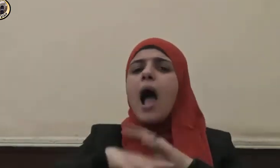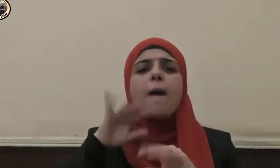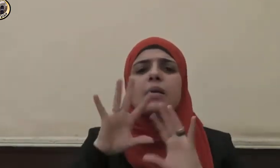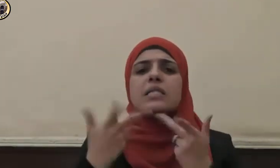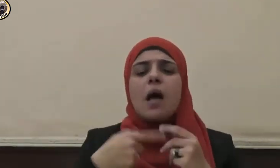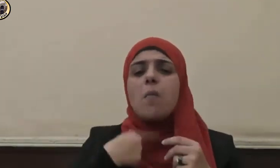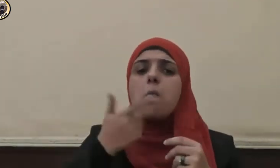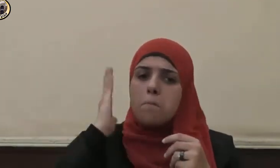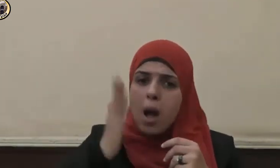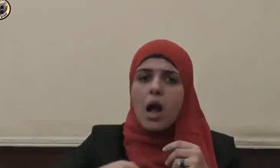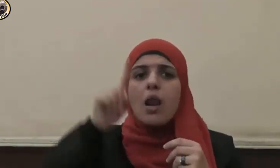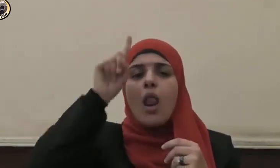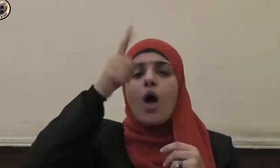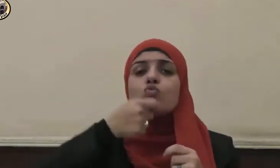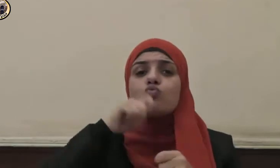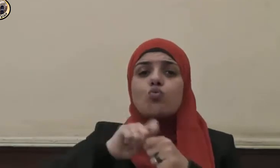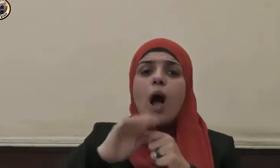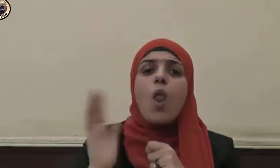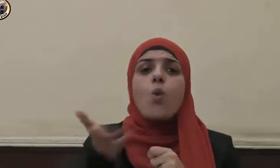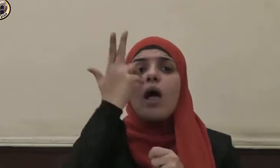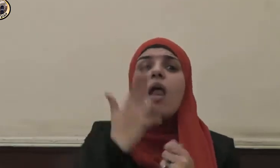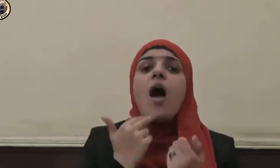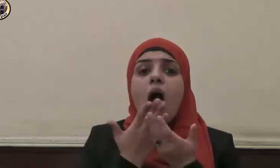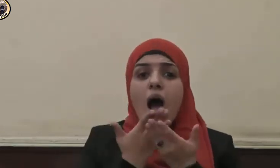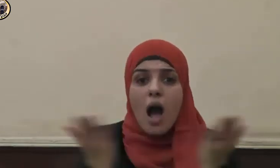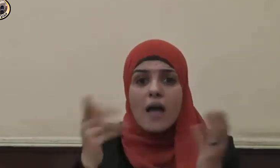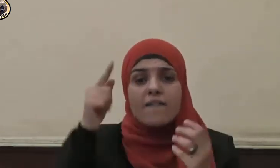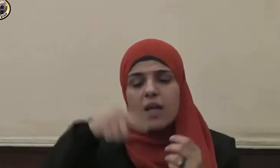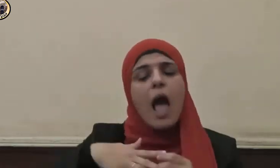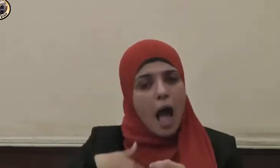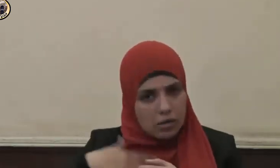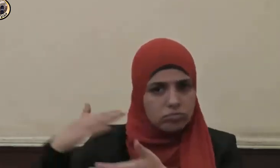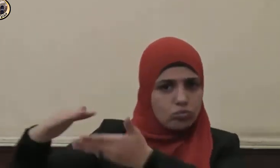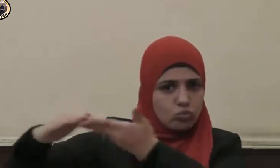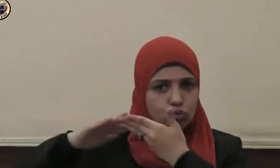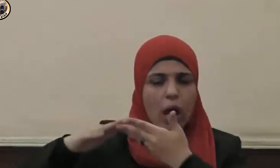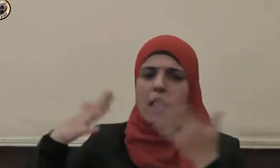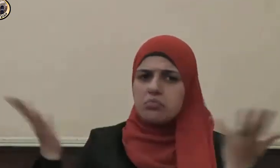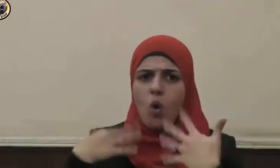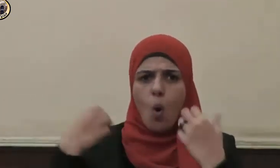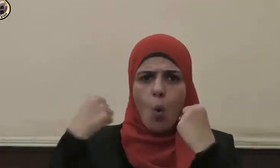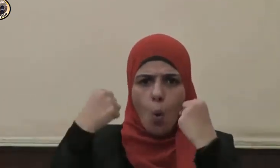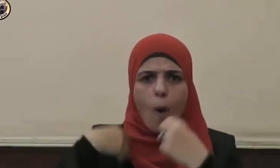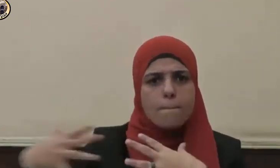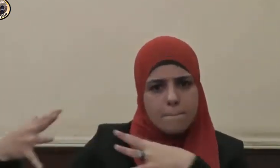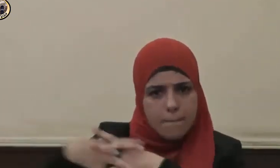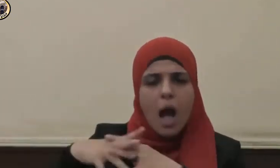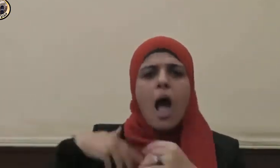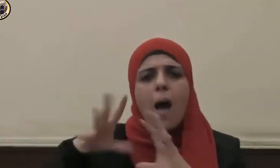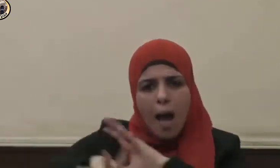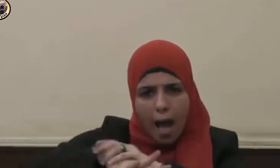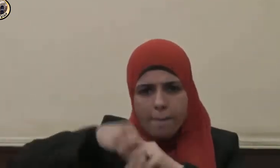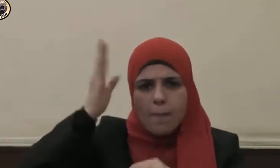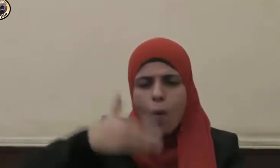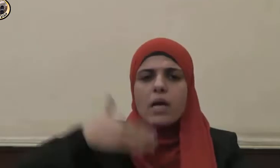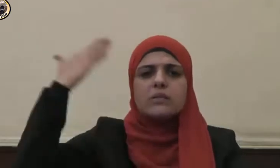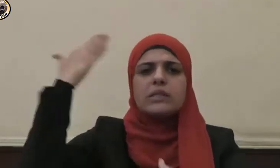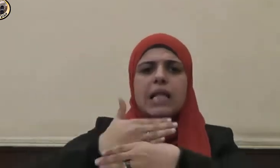فيه ربي خير فأعينوني بقوة أجعل بينكم وبينهم ردما